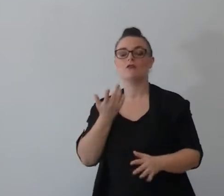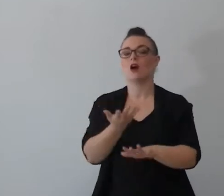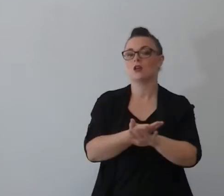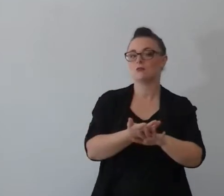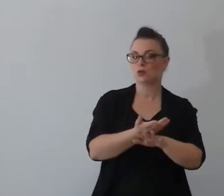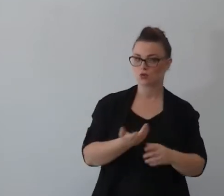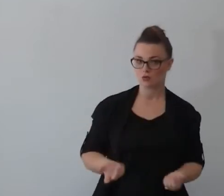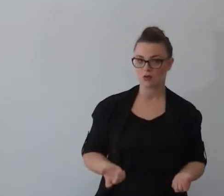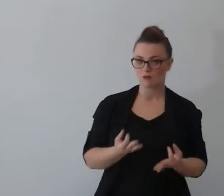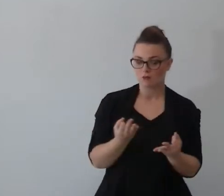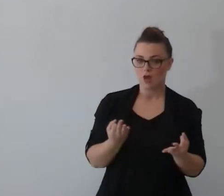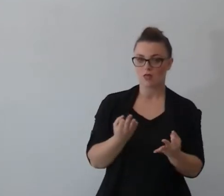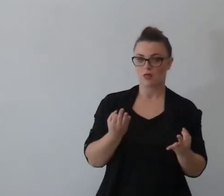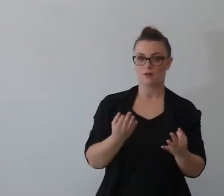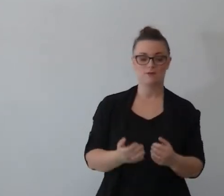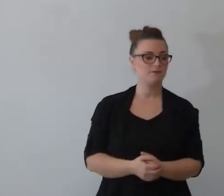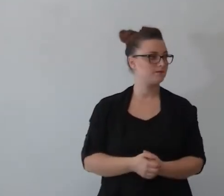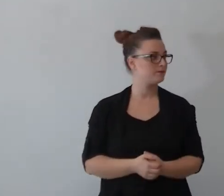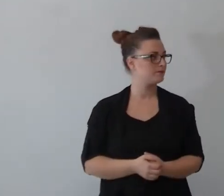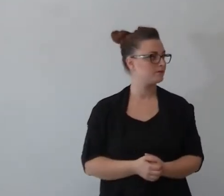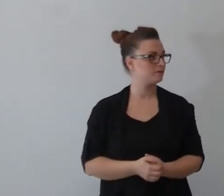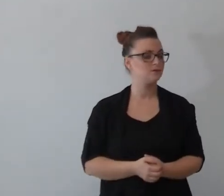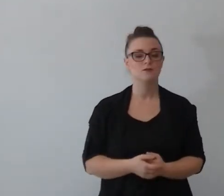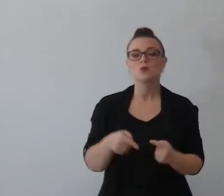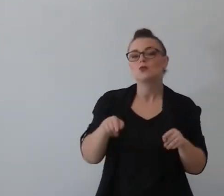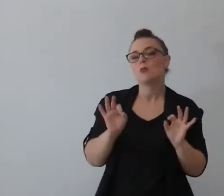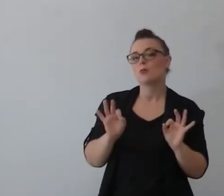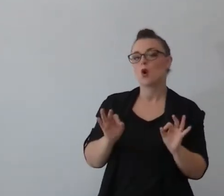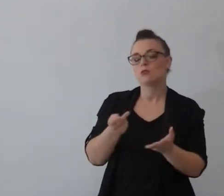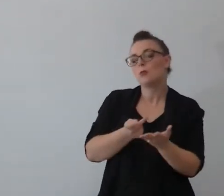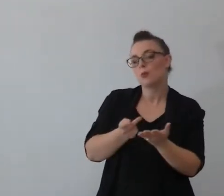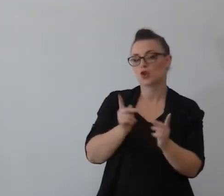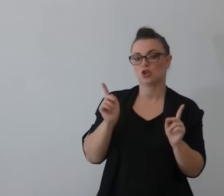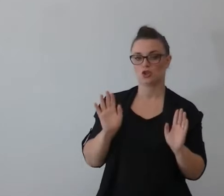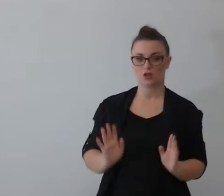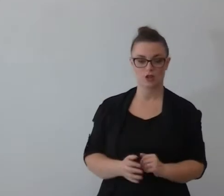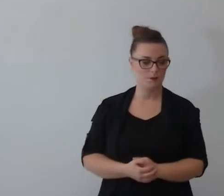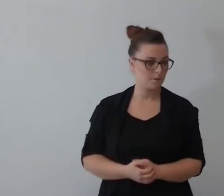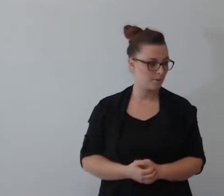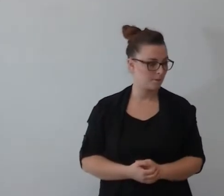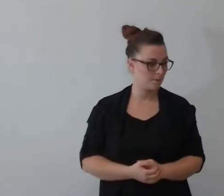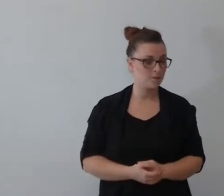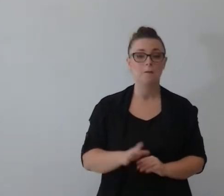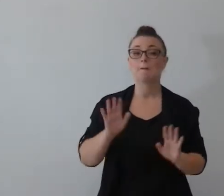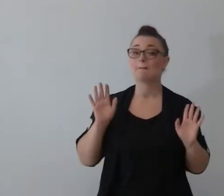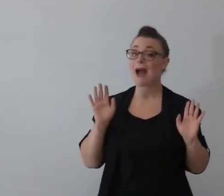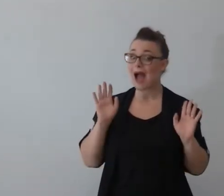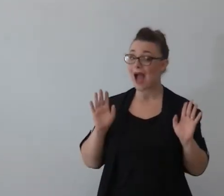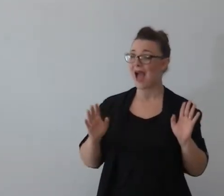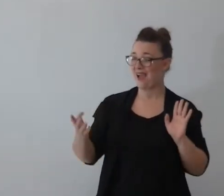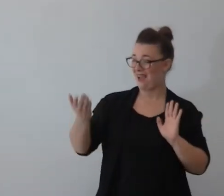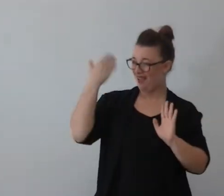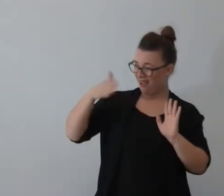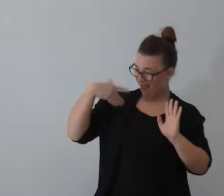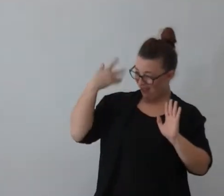questo è quello che è il piano del Signore non accadeva così all'epoca di Lutte e di